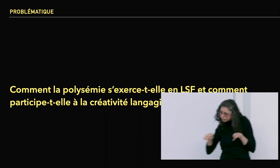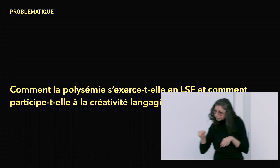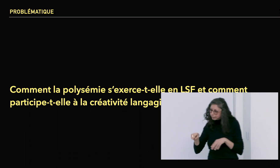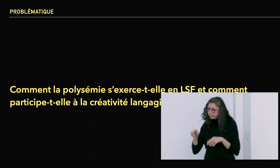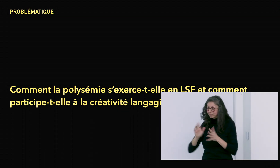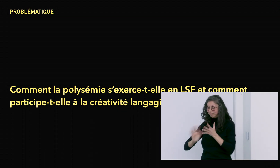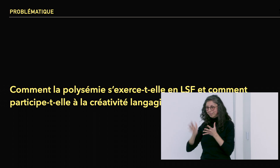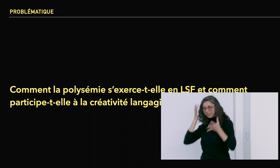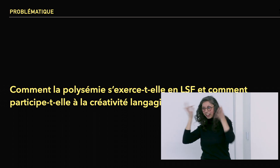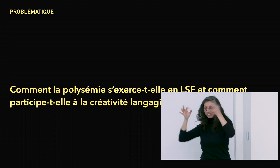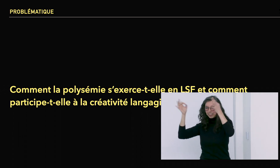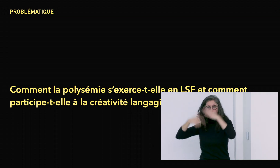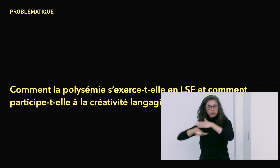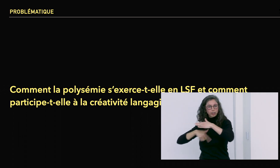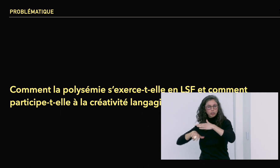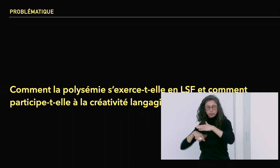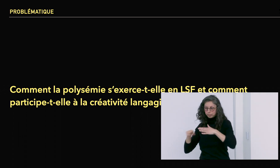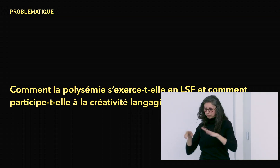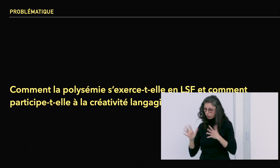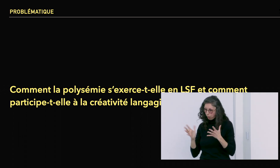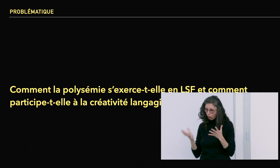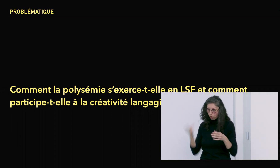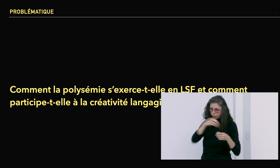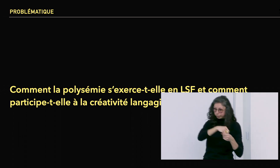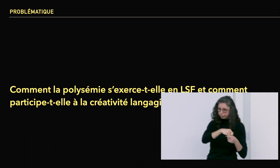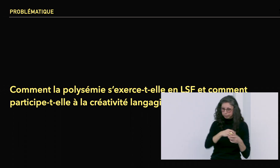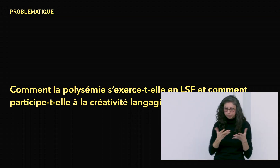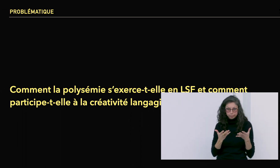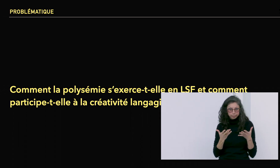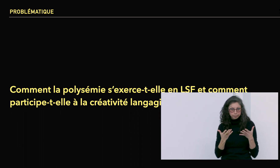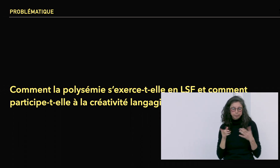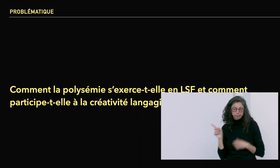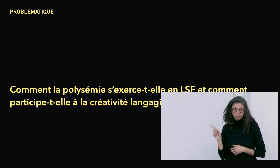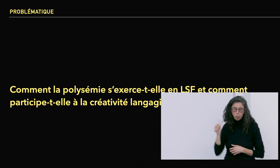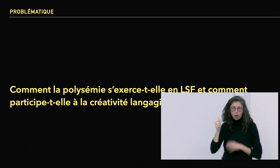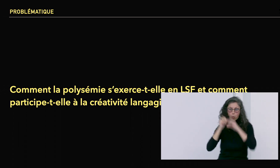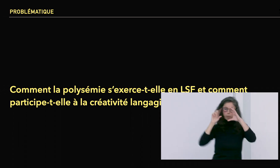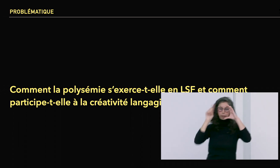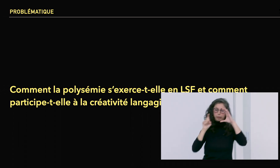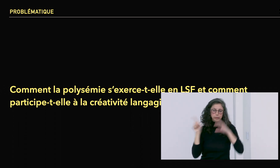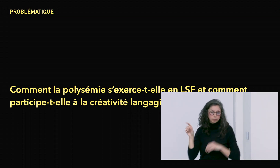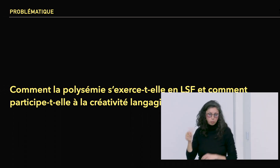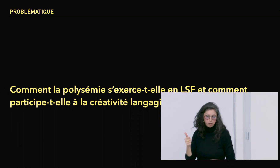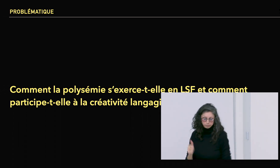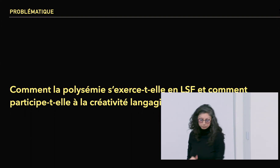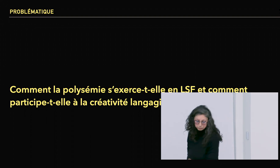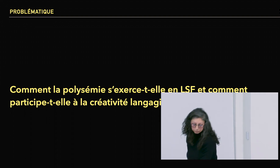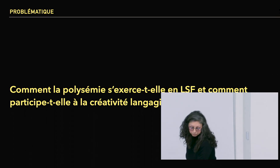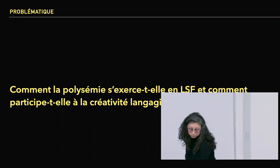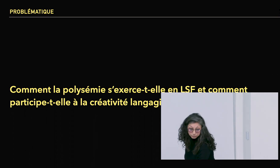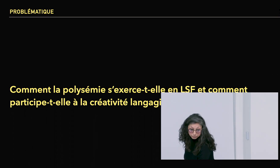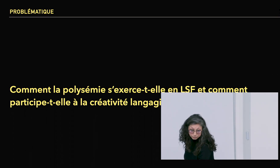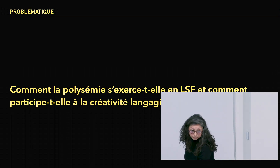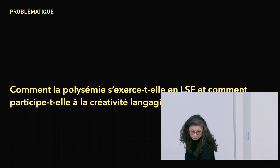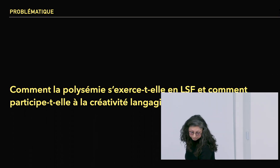Comment est-ce que la polysémie s'exerce en LSF et comment est-ce qu'elle peut participer à la créativité